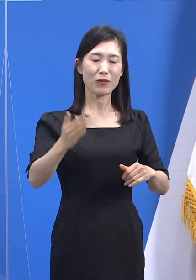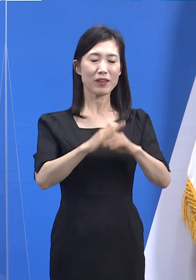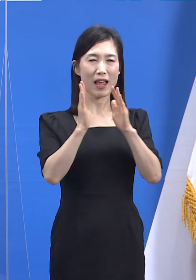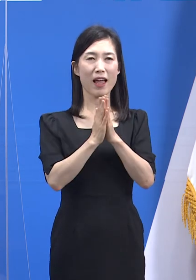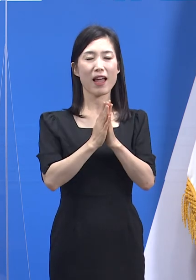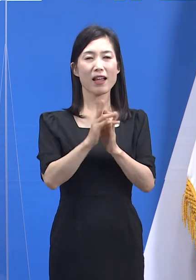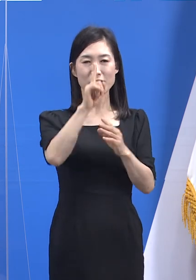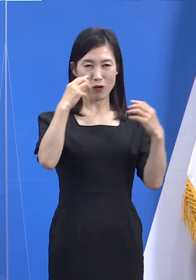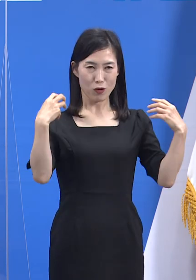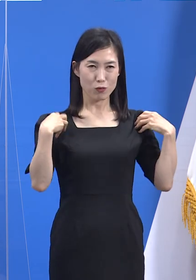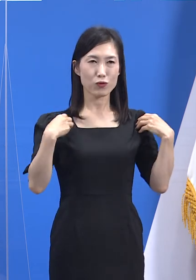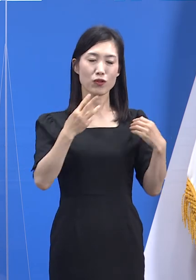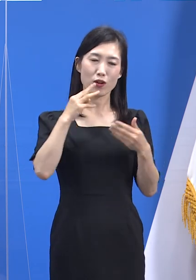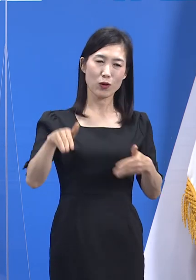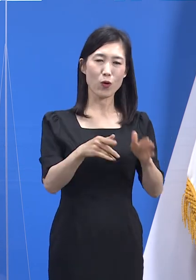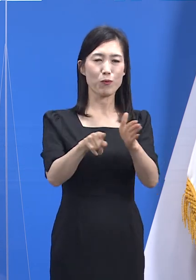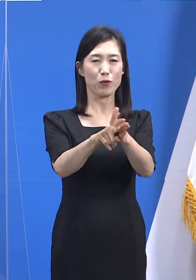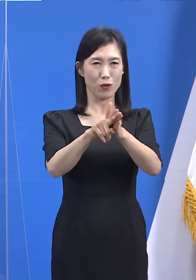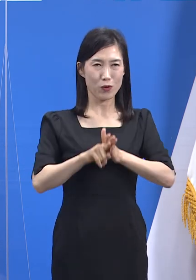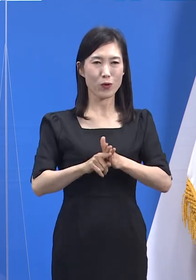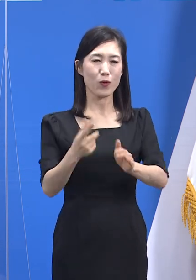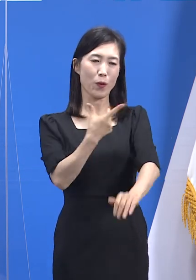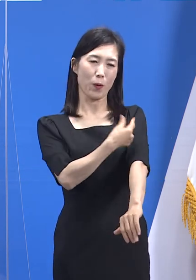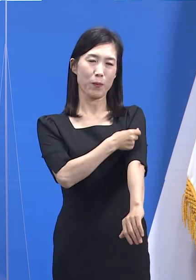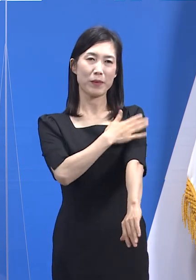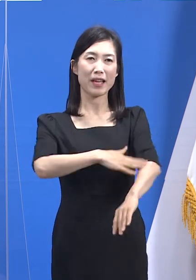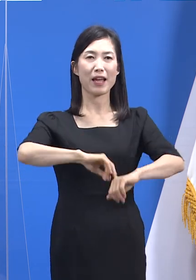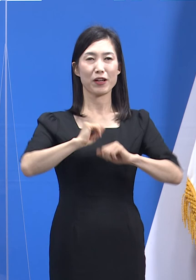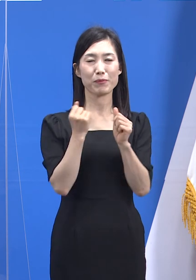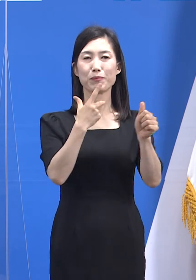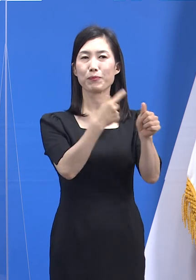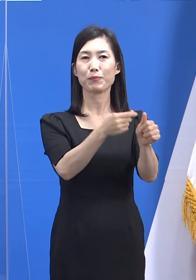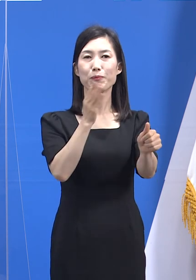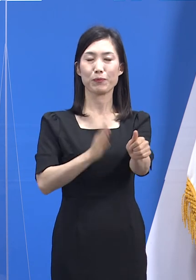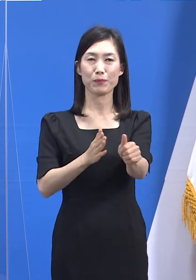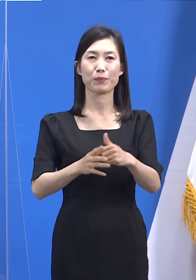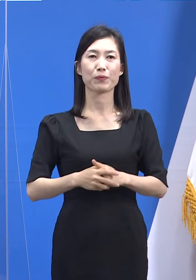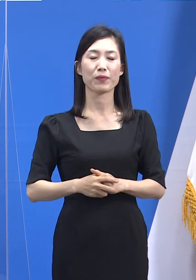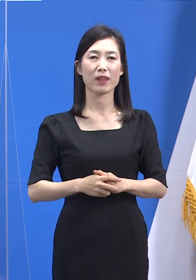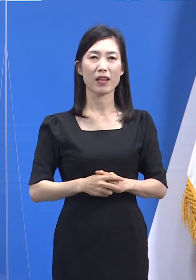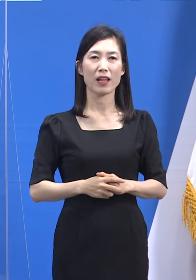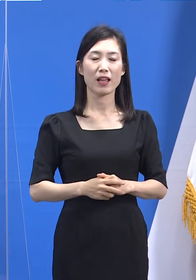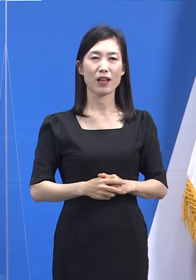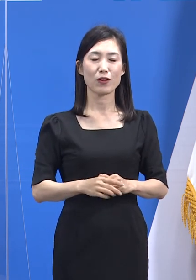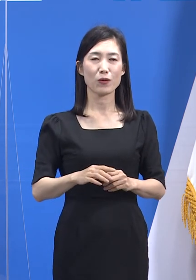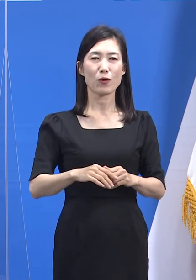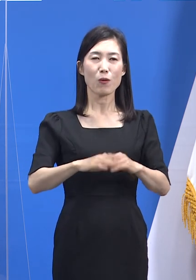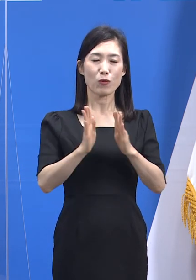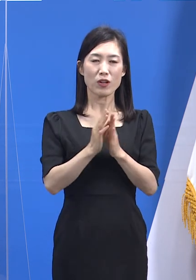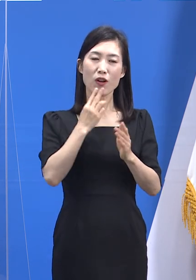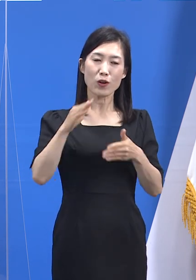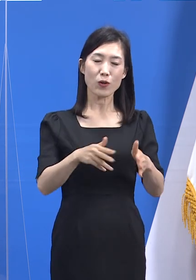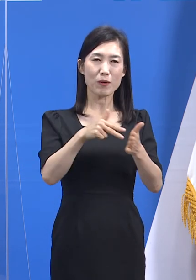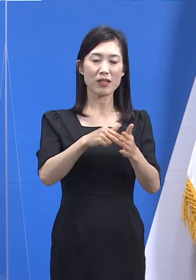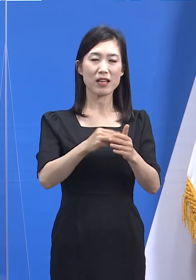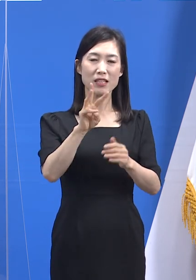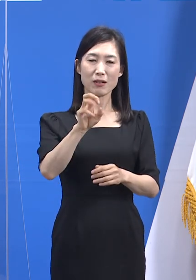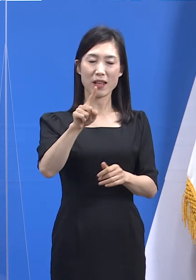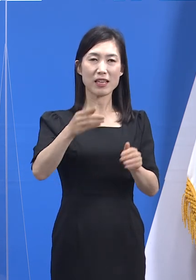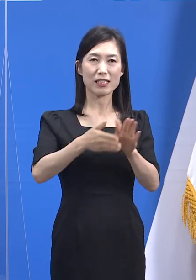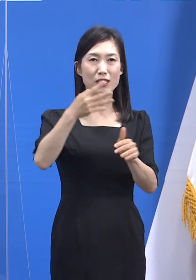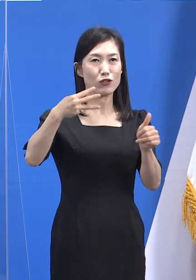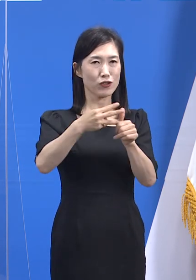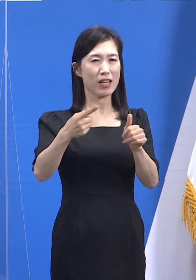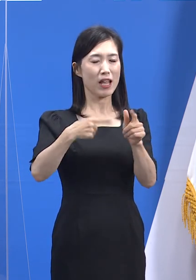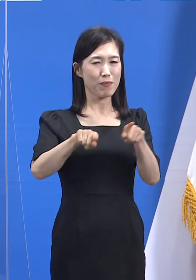믿고 예방접종에 참여해 주십시오. 도는 위로는 정부와 아래로는 31개 시군과 협력하면서 도민들의